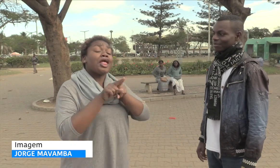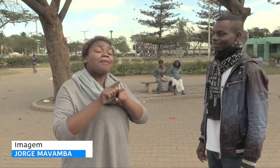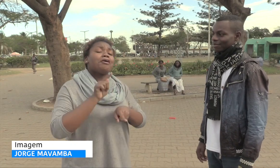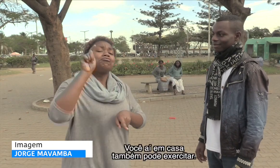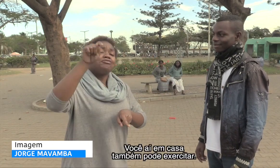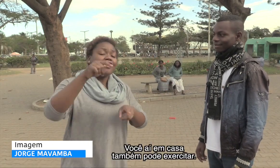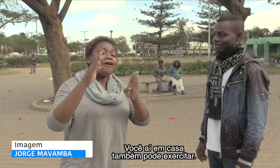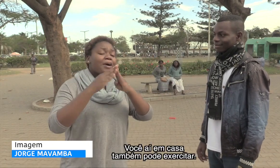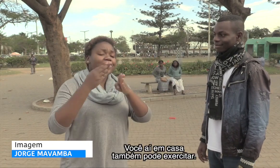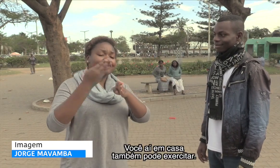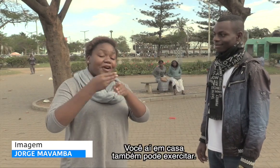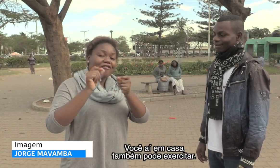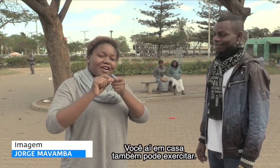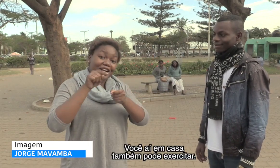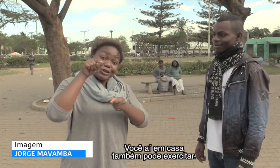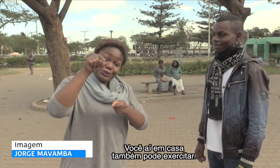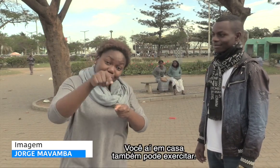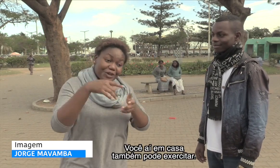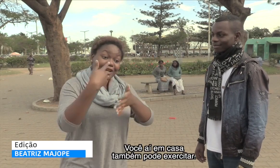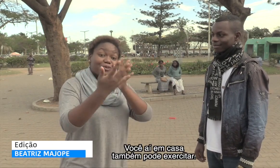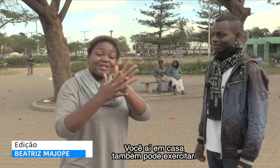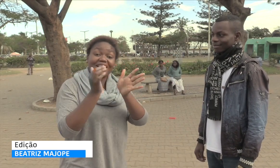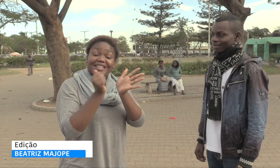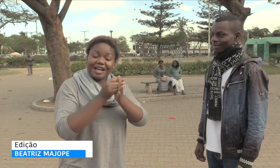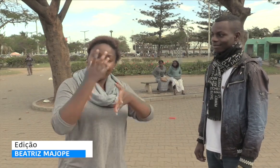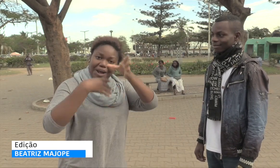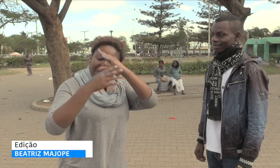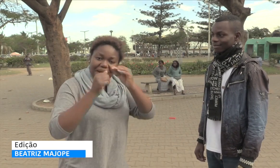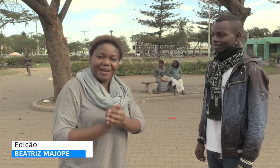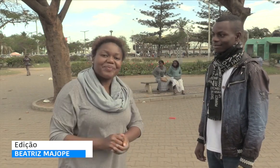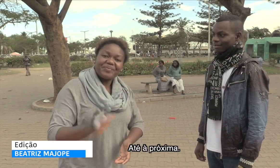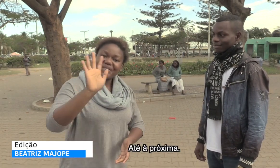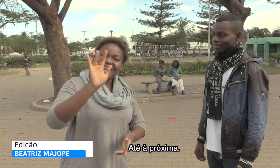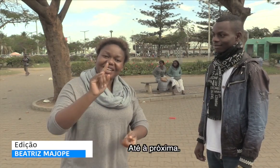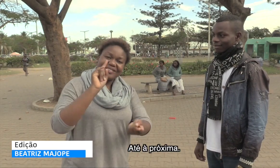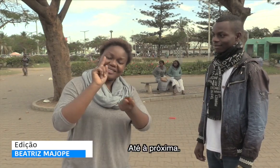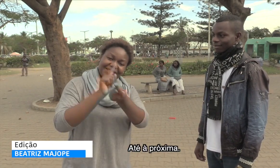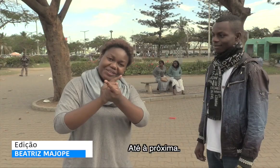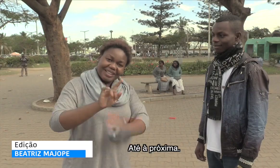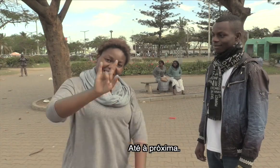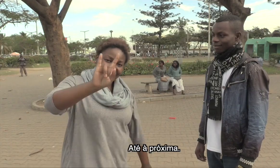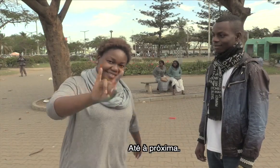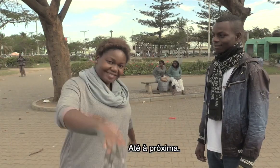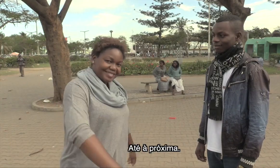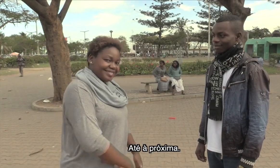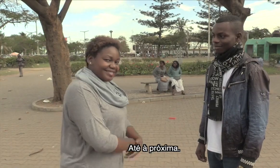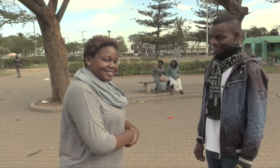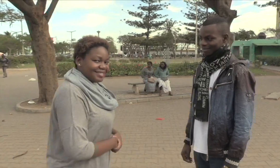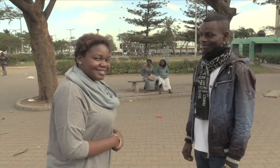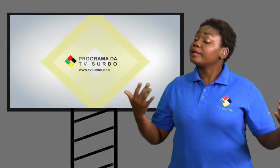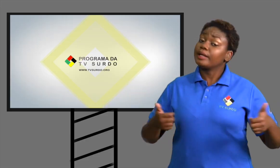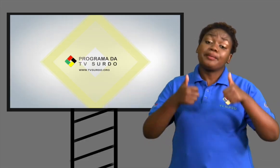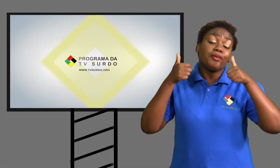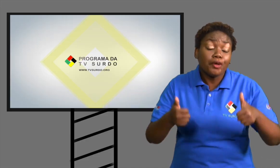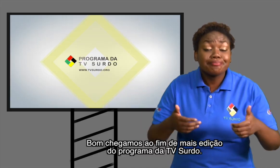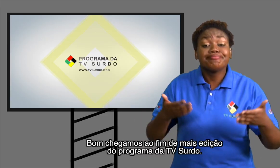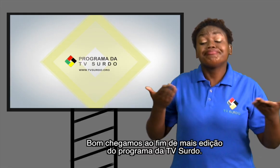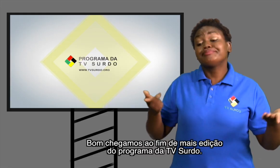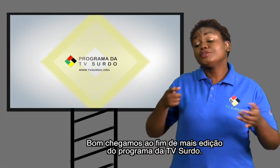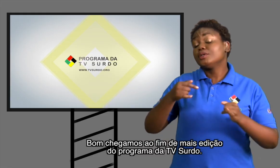Você aí em casa também pode exercitar Até a próxima Bom, chegamos